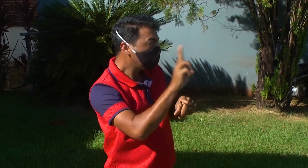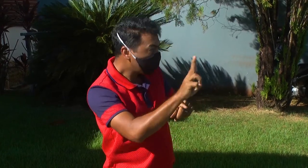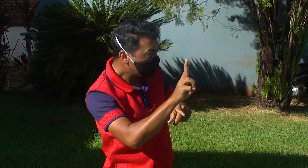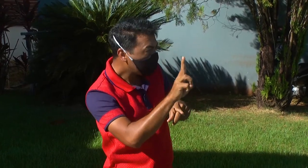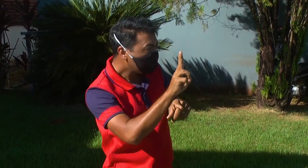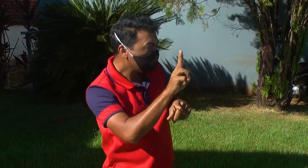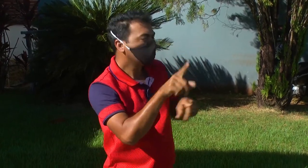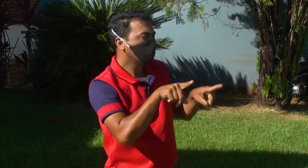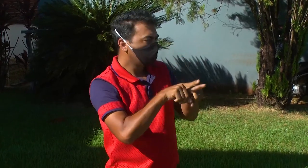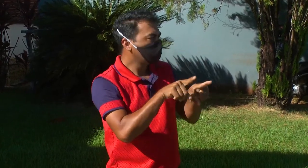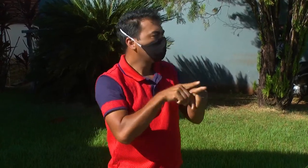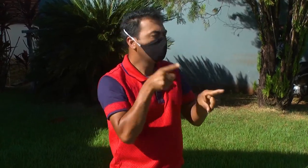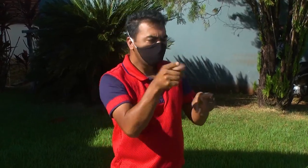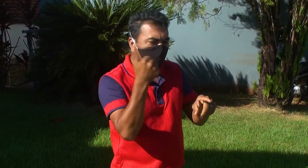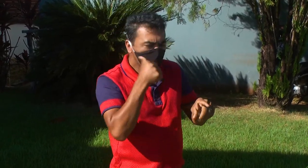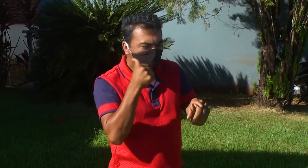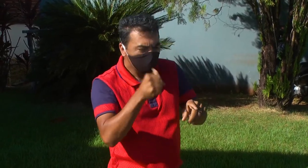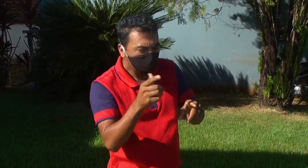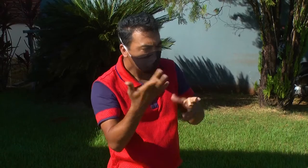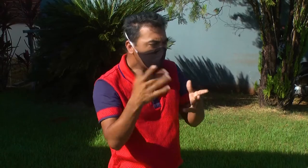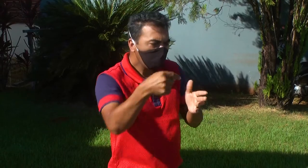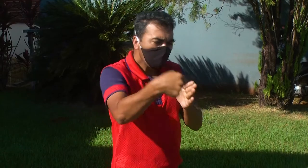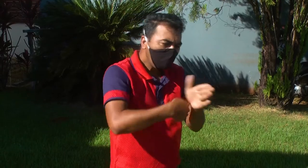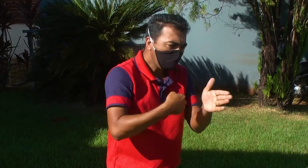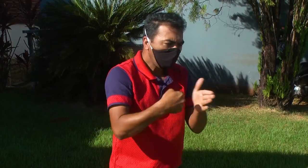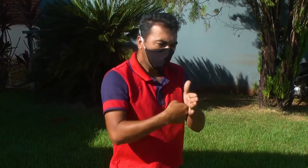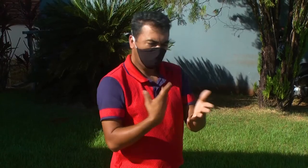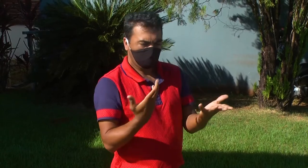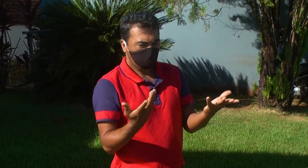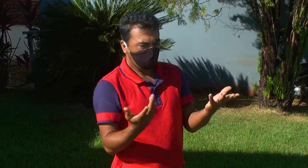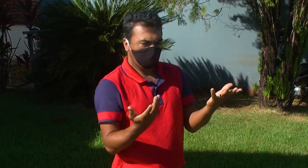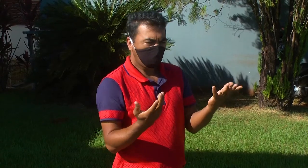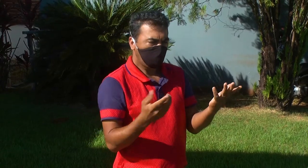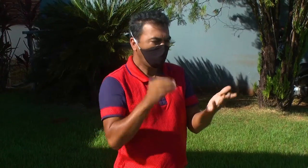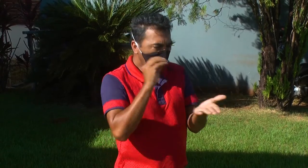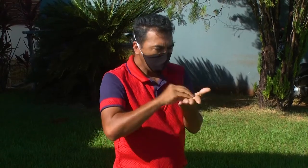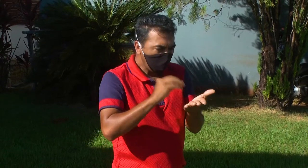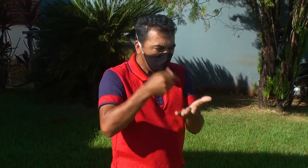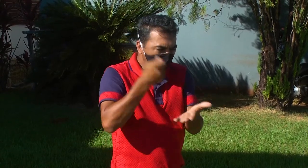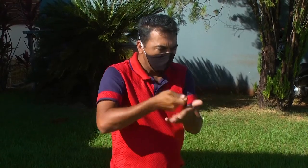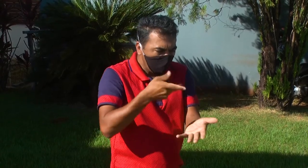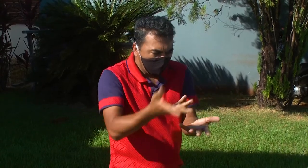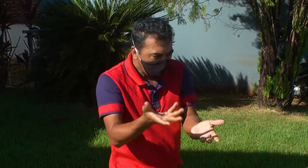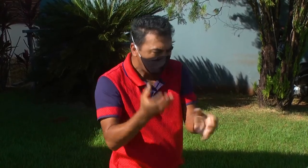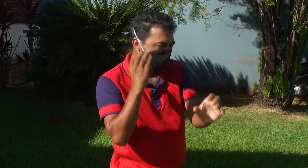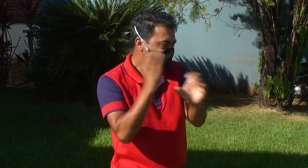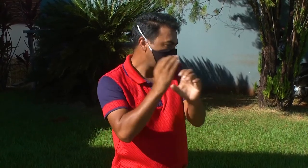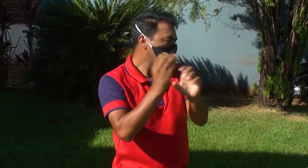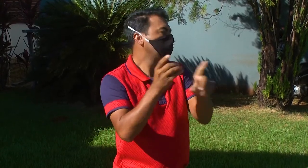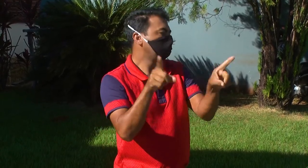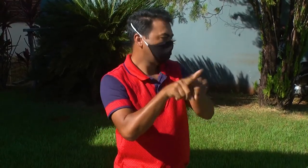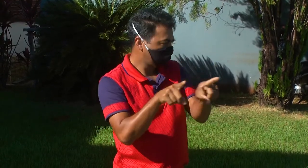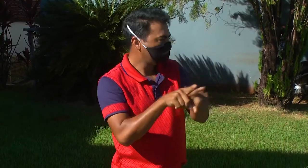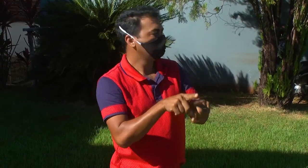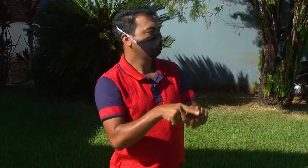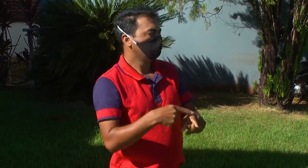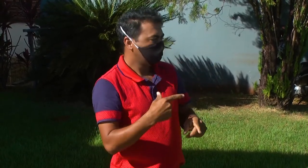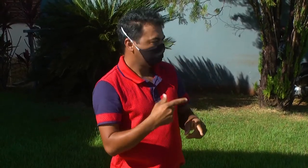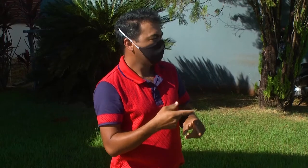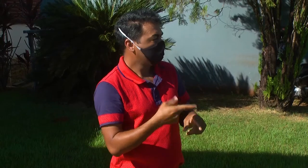outro dia eu fui até a prefeitura para tirar minha taxa do IPTU e também teve barreira de comunicação,